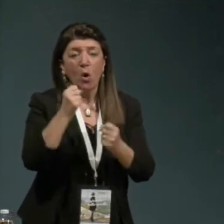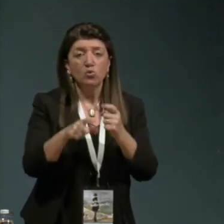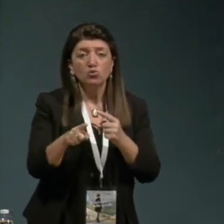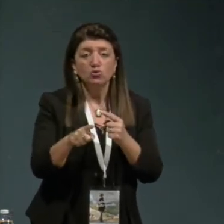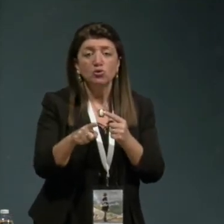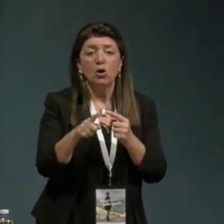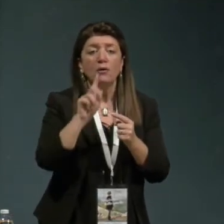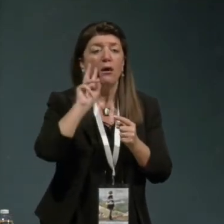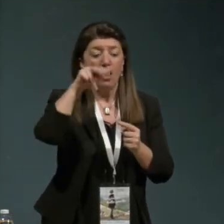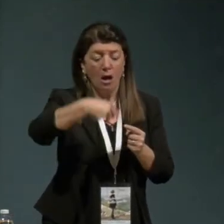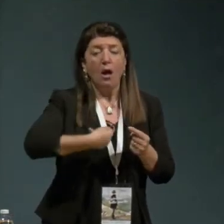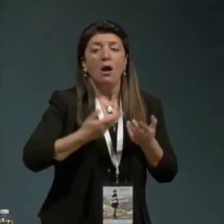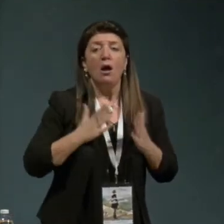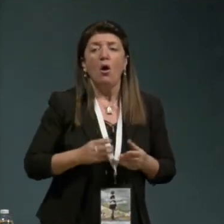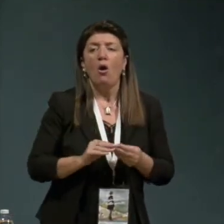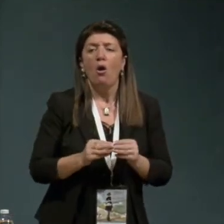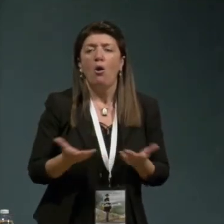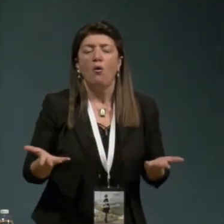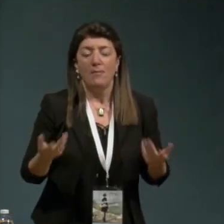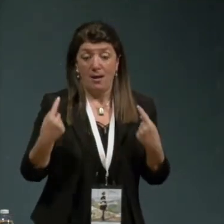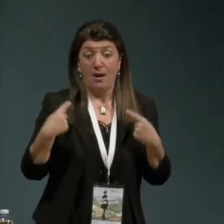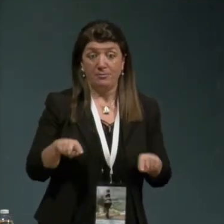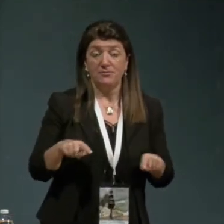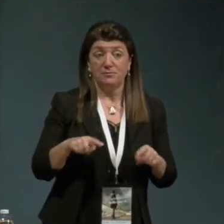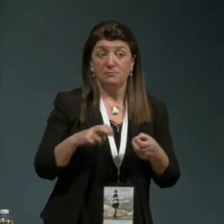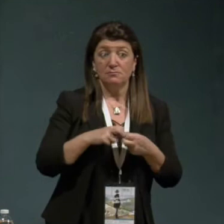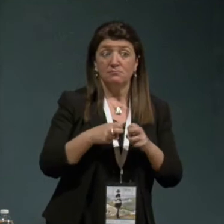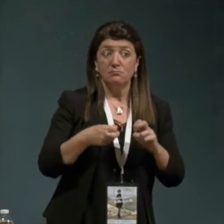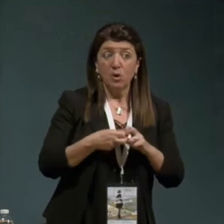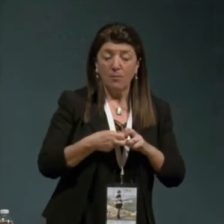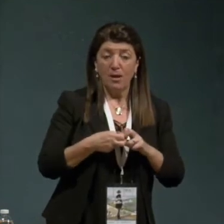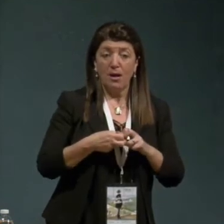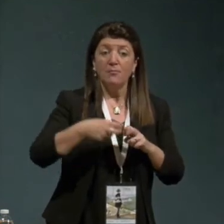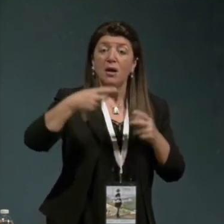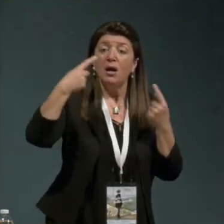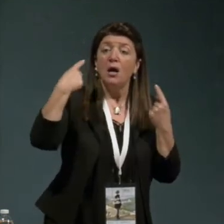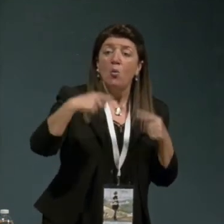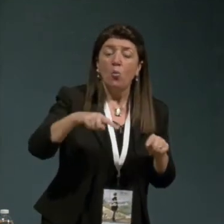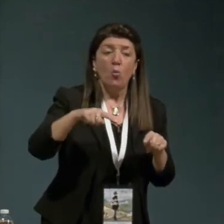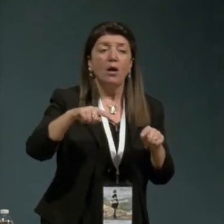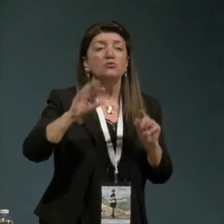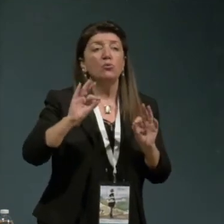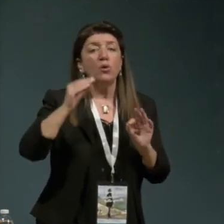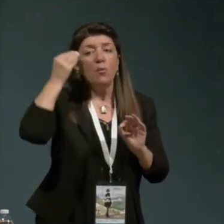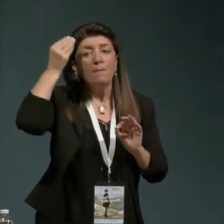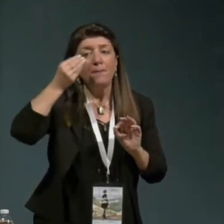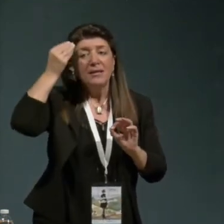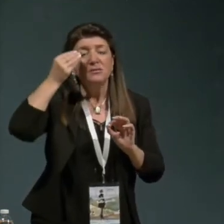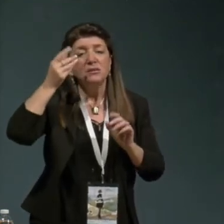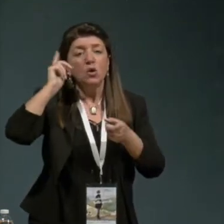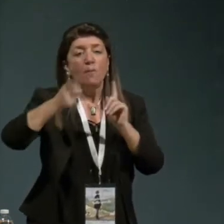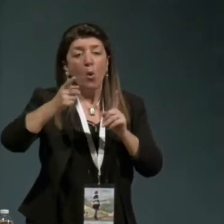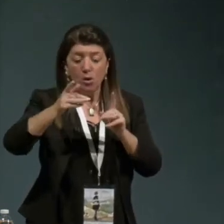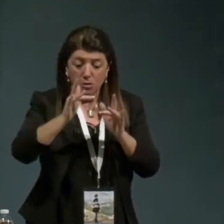stesso e allora il problema è questo vuoto del pensiero politico che è il problema